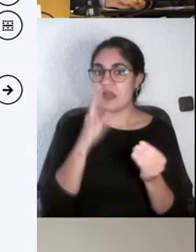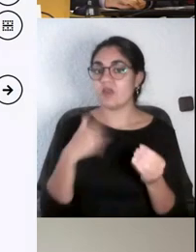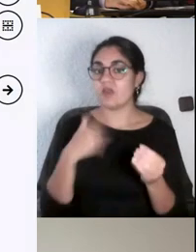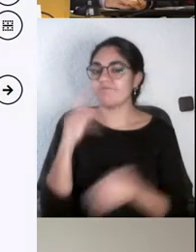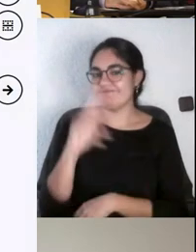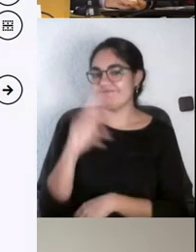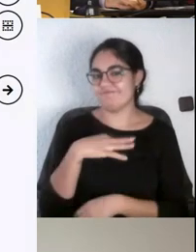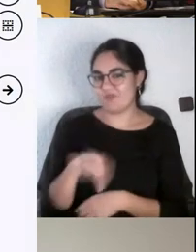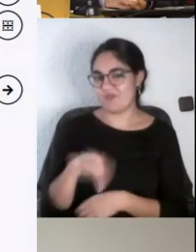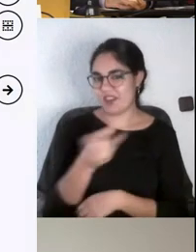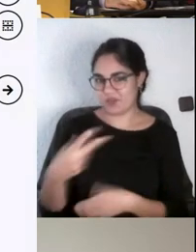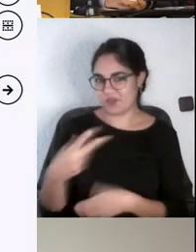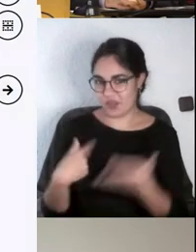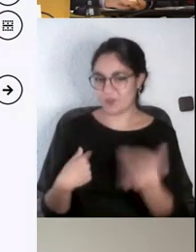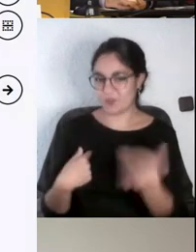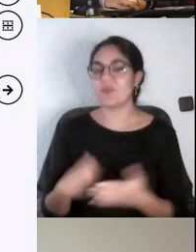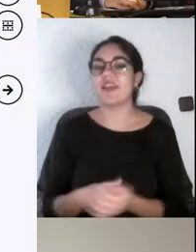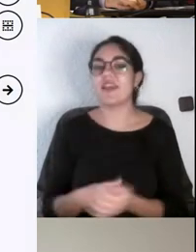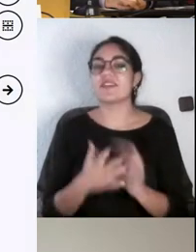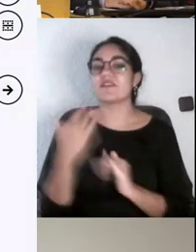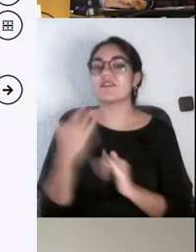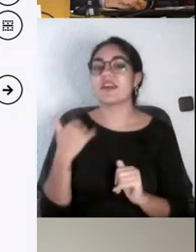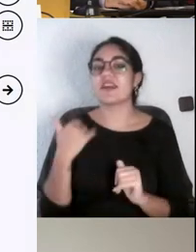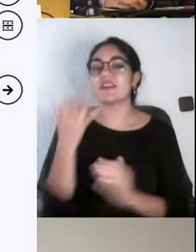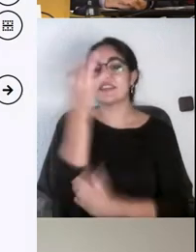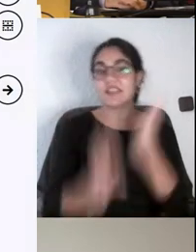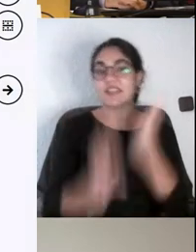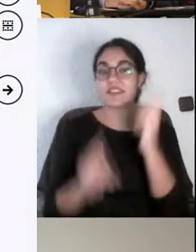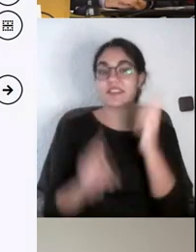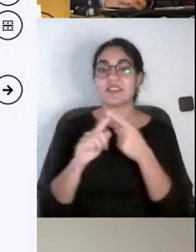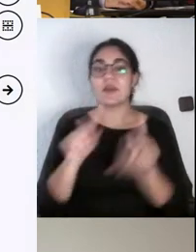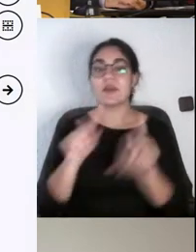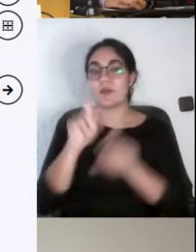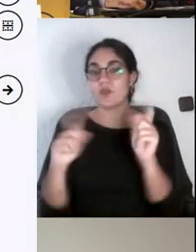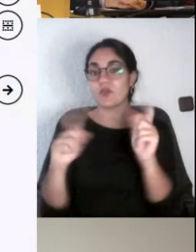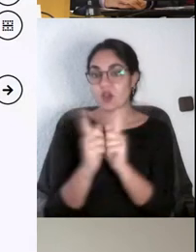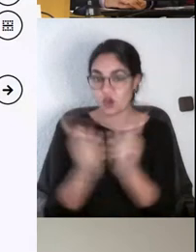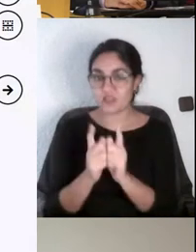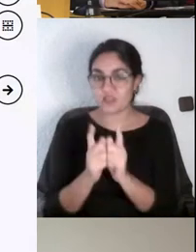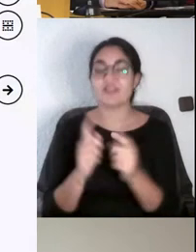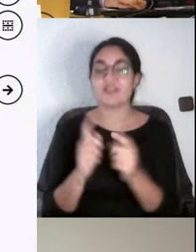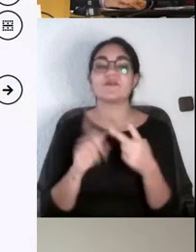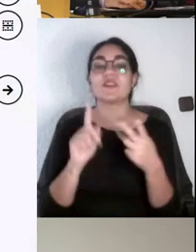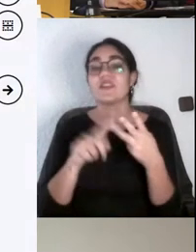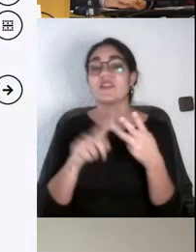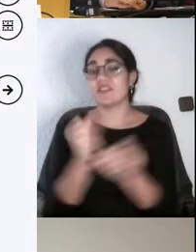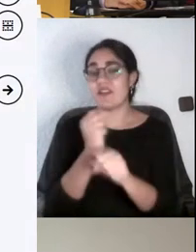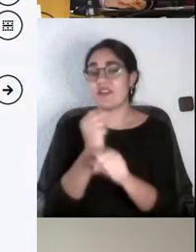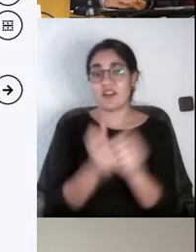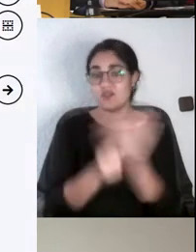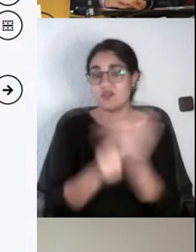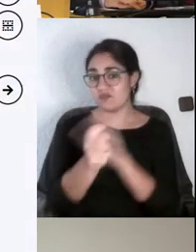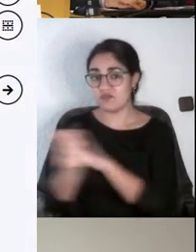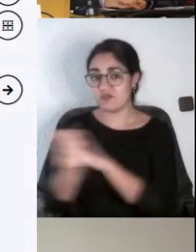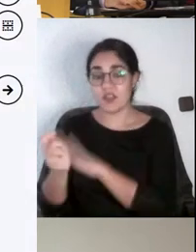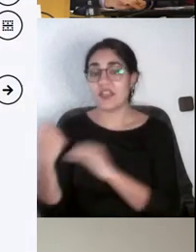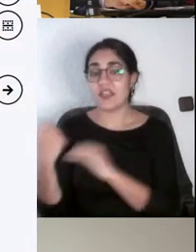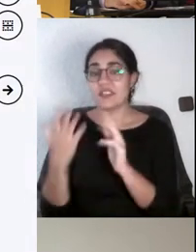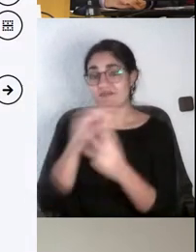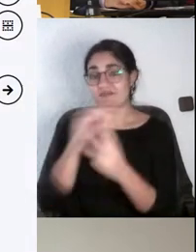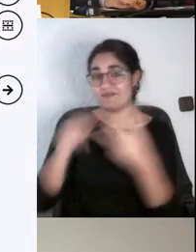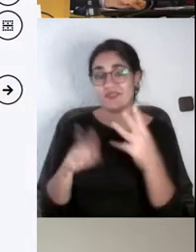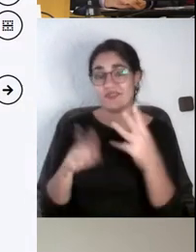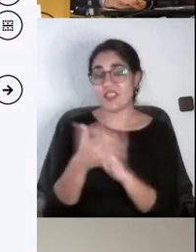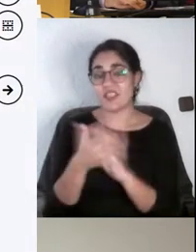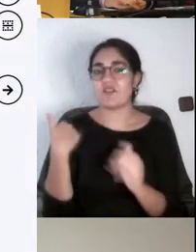como veis, pues las preguntas tipo test, las preguntas cortas, la entrega de trabajos, son las pruebas más